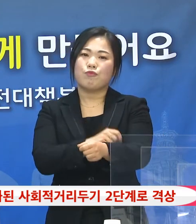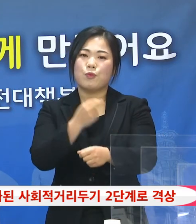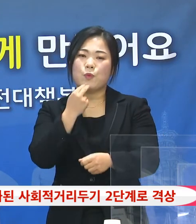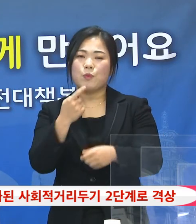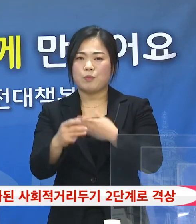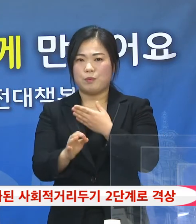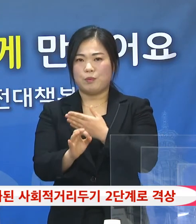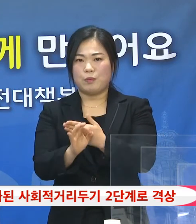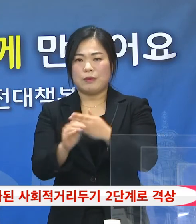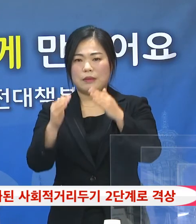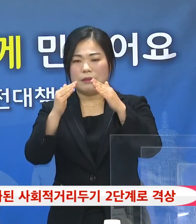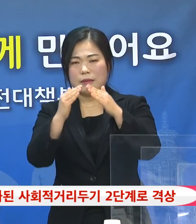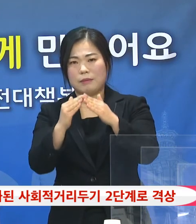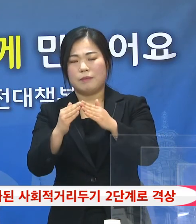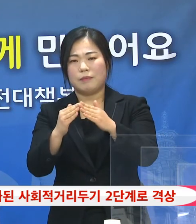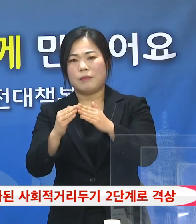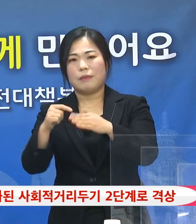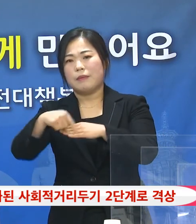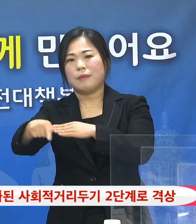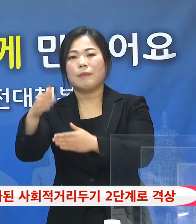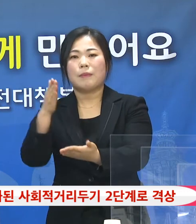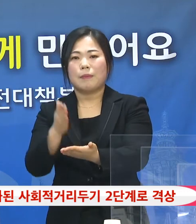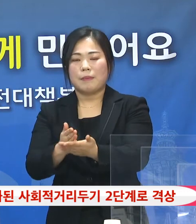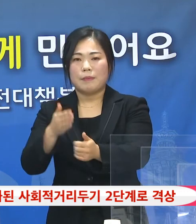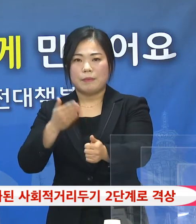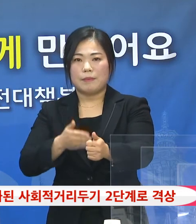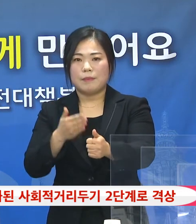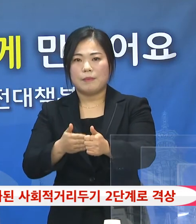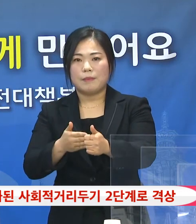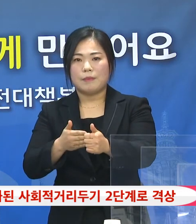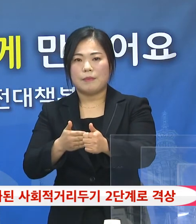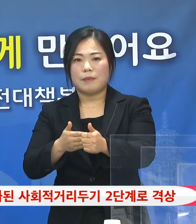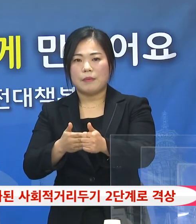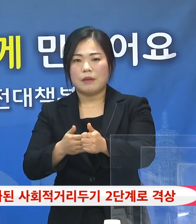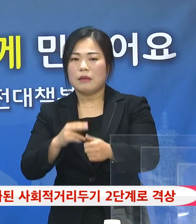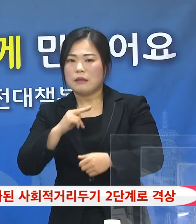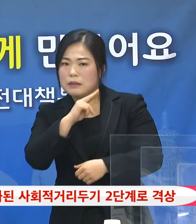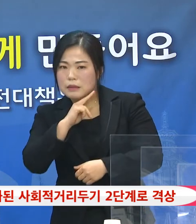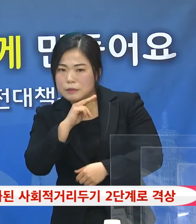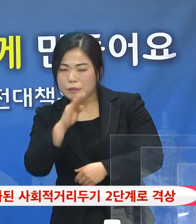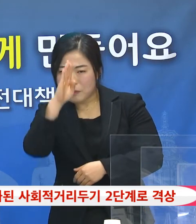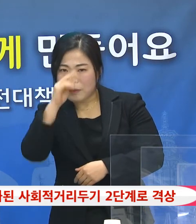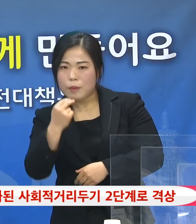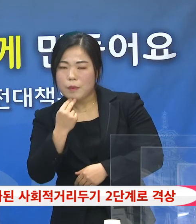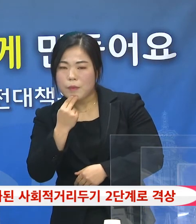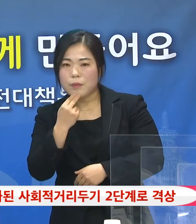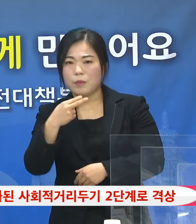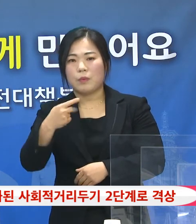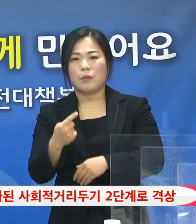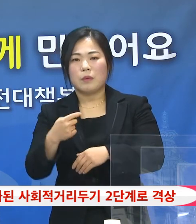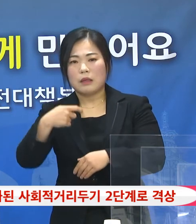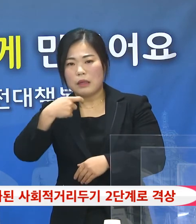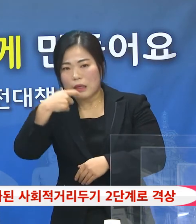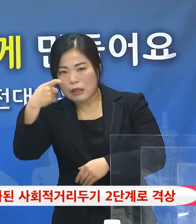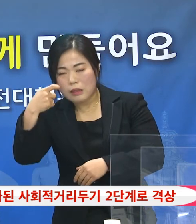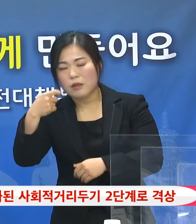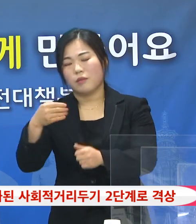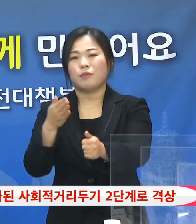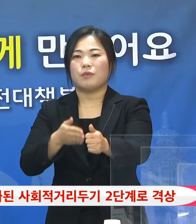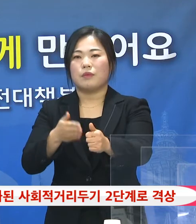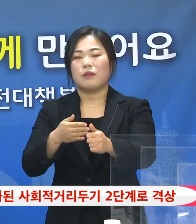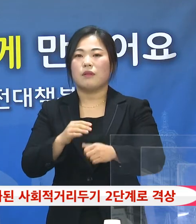가급적 자제해 주시고 정상이 없더라도 조금이라도 의심스러우시면 적극적으로 검사를 받아주시기